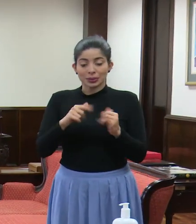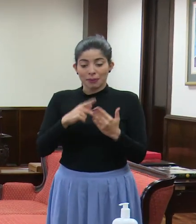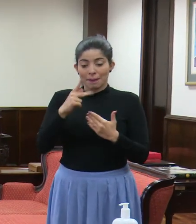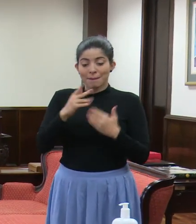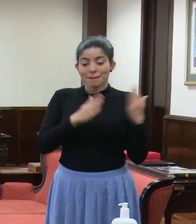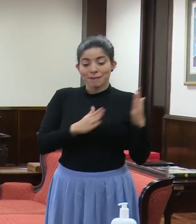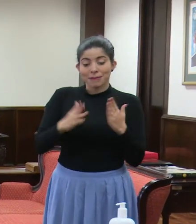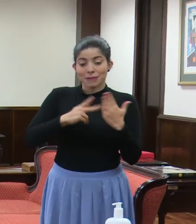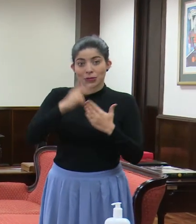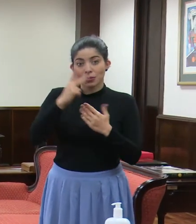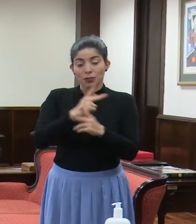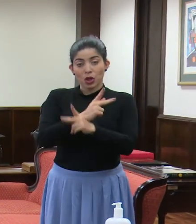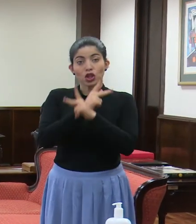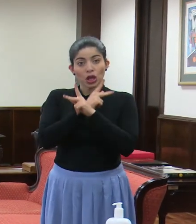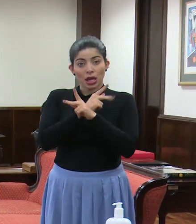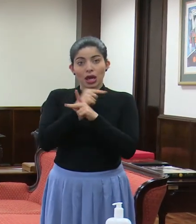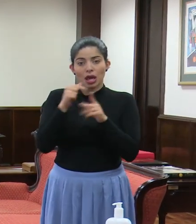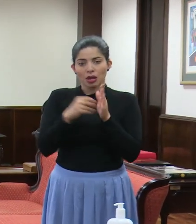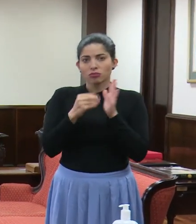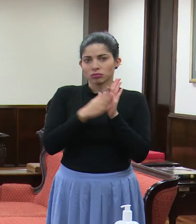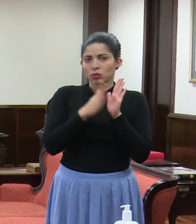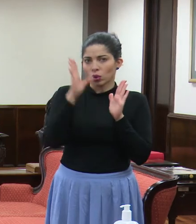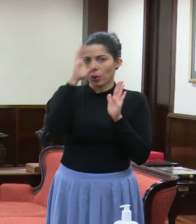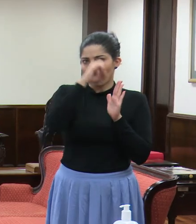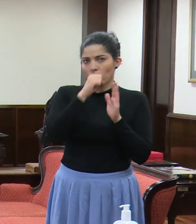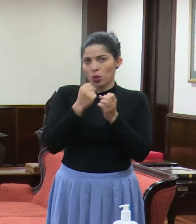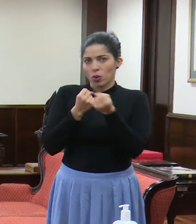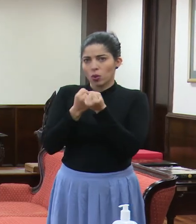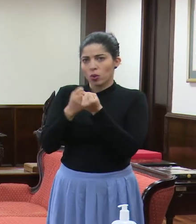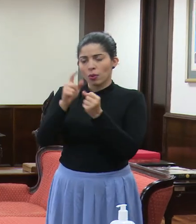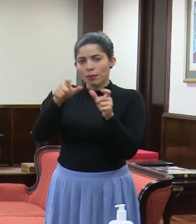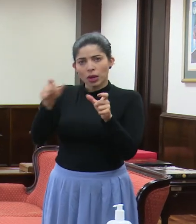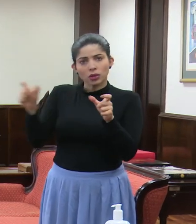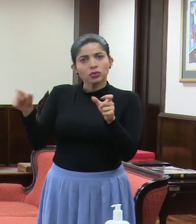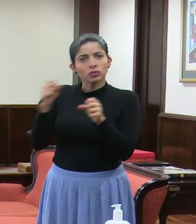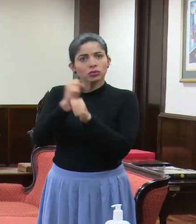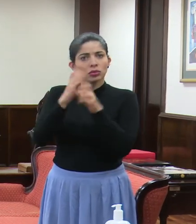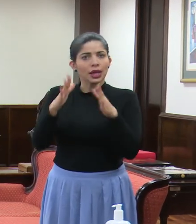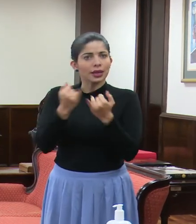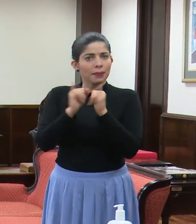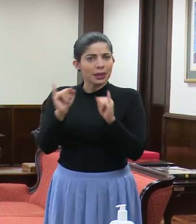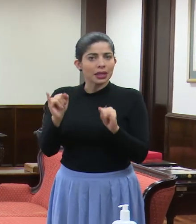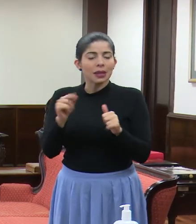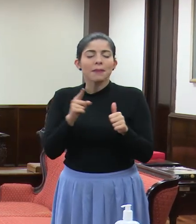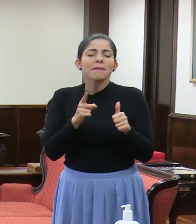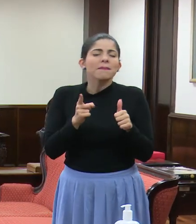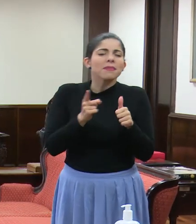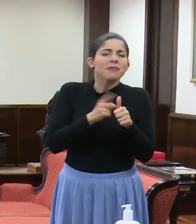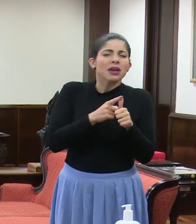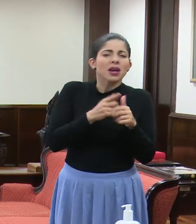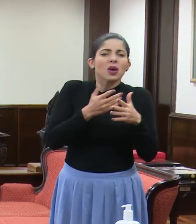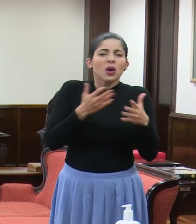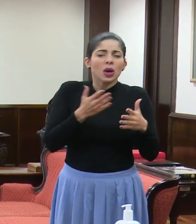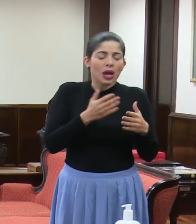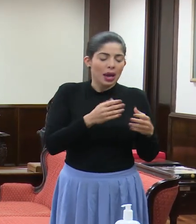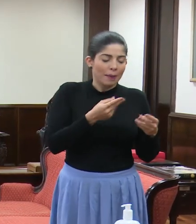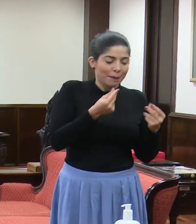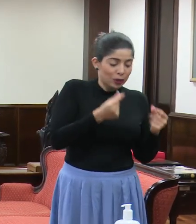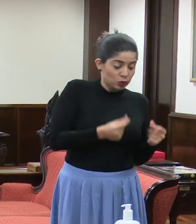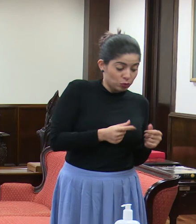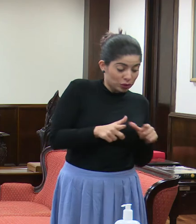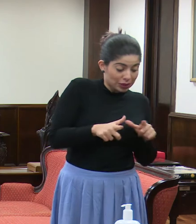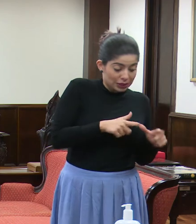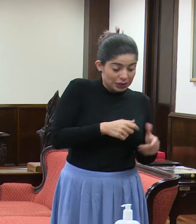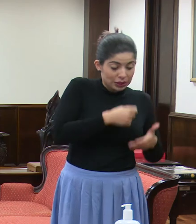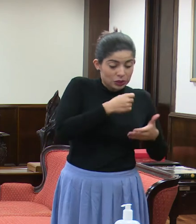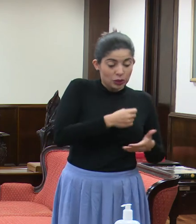Proteger también estamos contemplando apoyar a esta población de trabajadores independientes. Lo primero es tener esta provisión presupuestaria